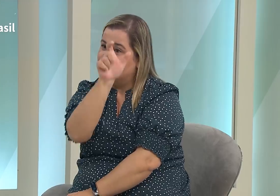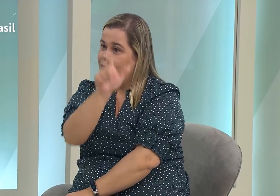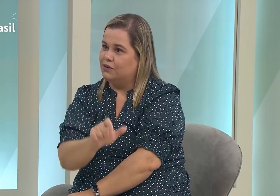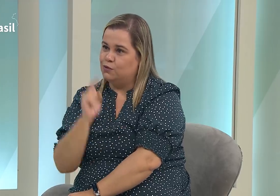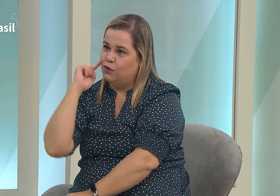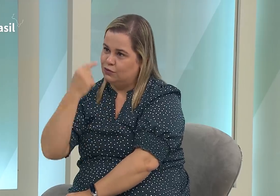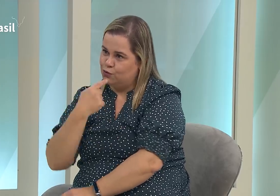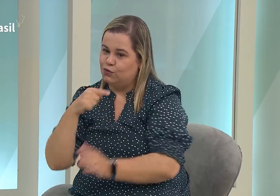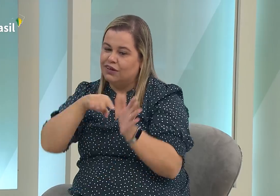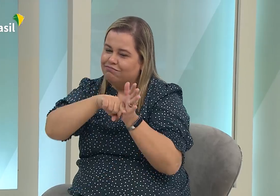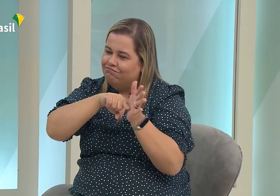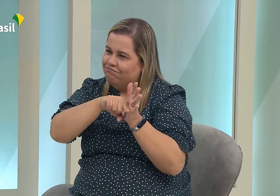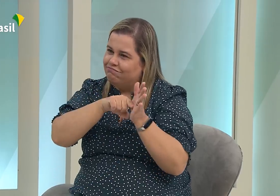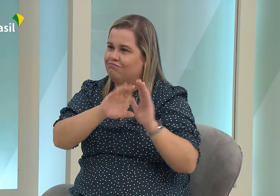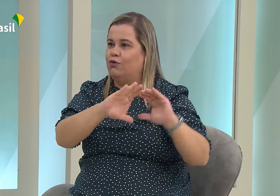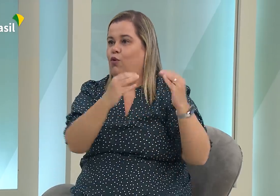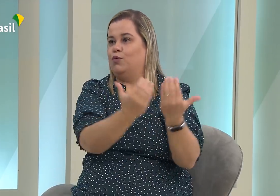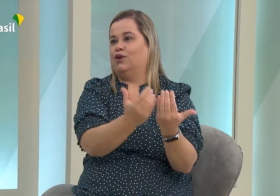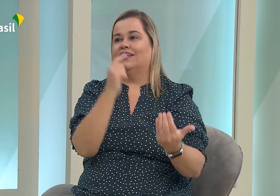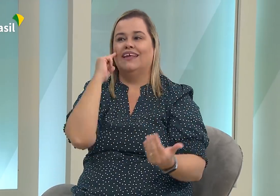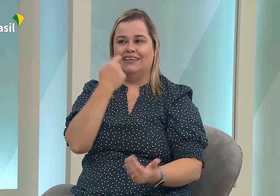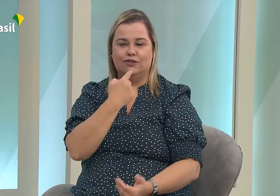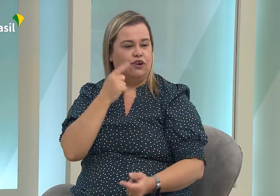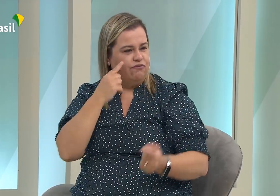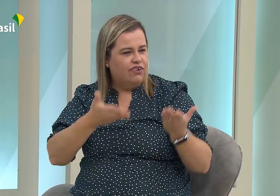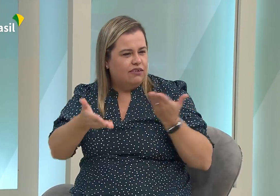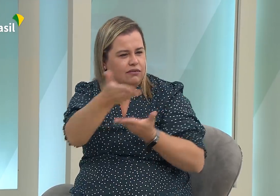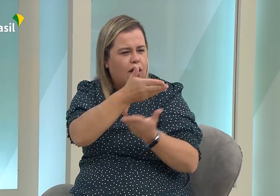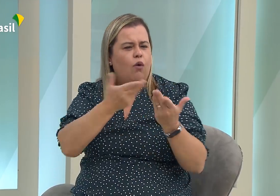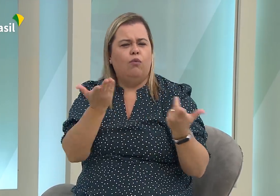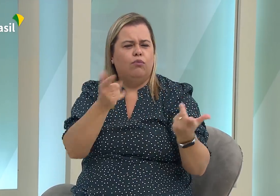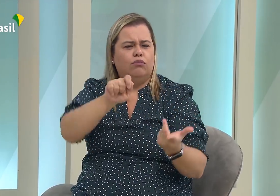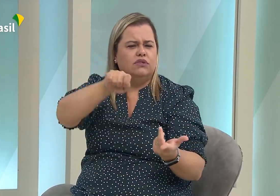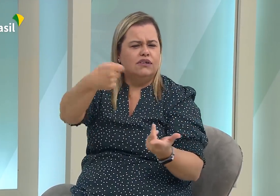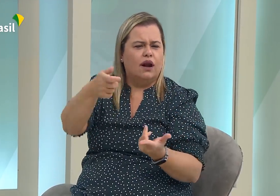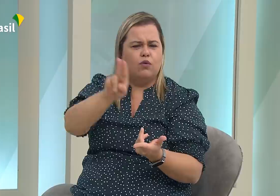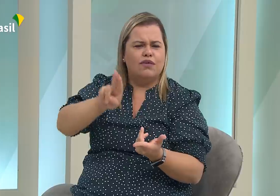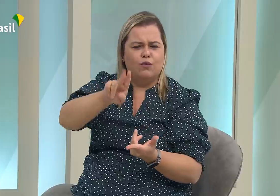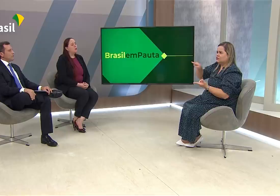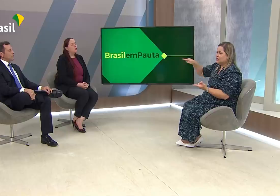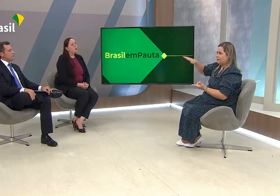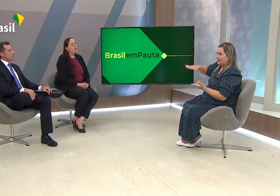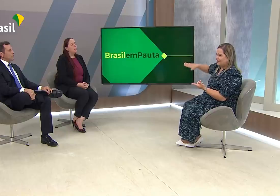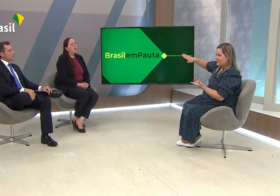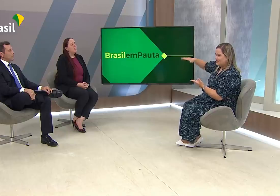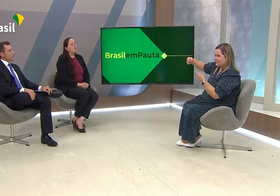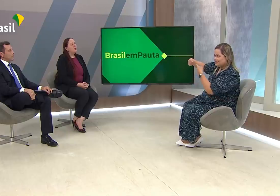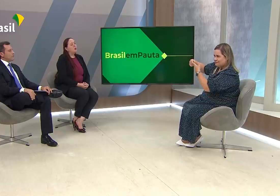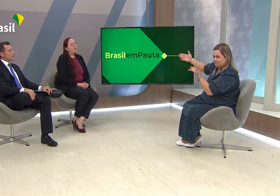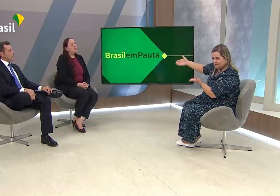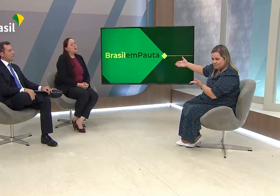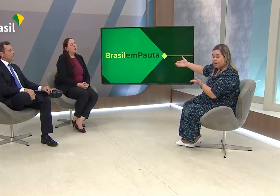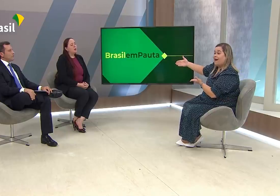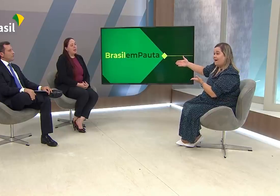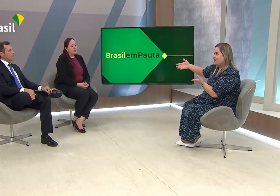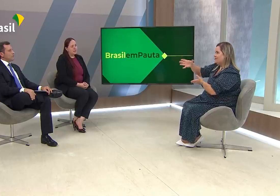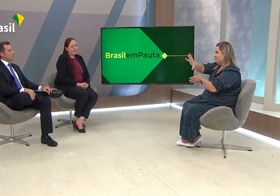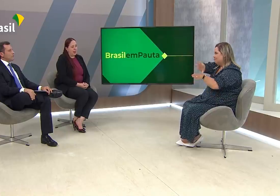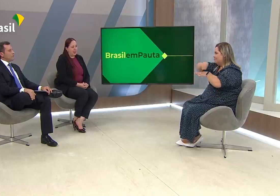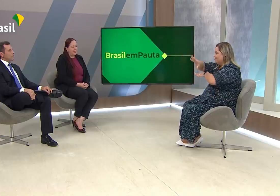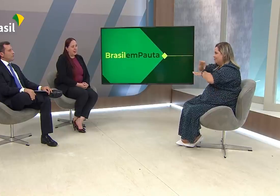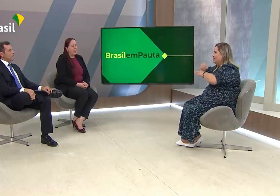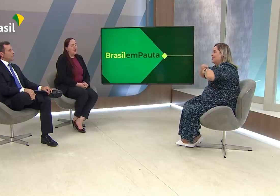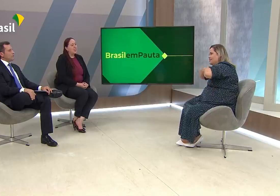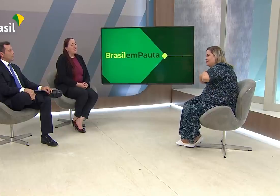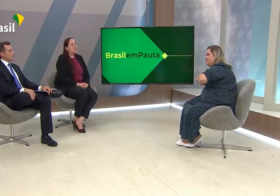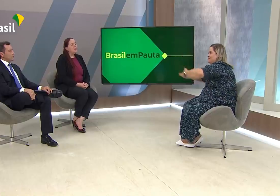sendo atualizado. Tem uma pessoa surda envolvida nesse projeto, que interage com a comunidade surda e discutem sobre esses